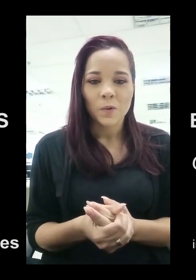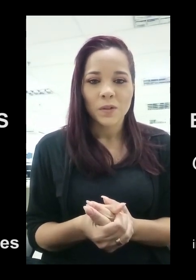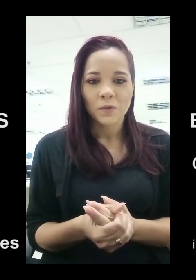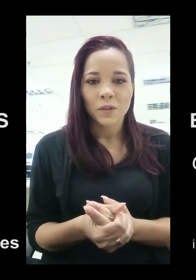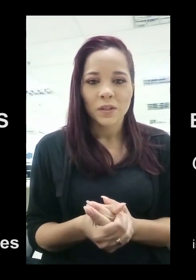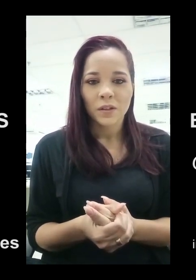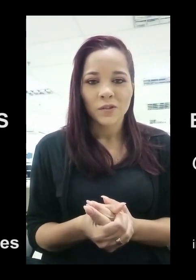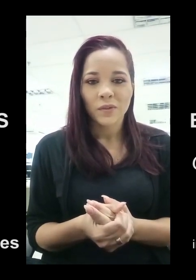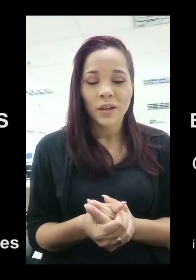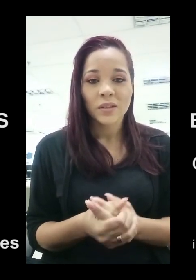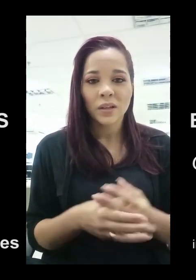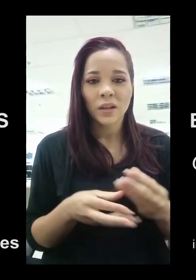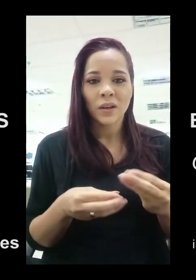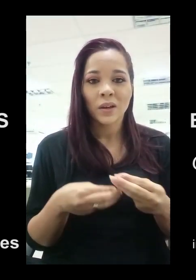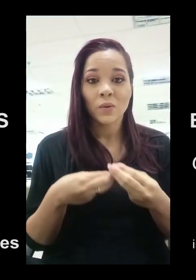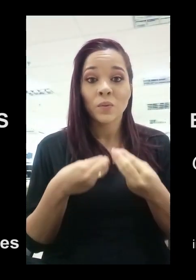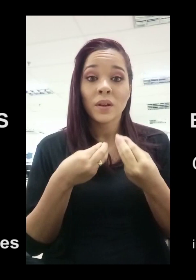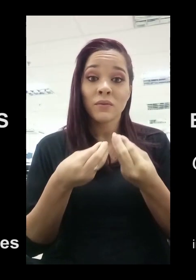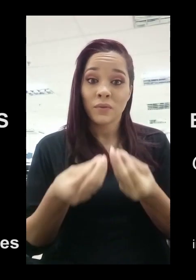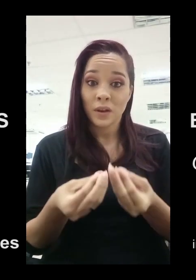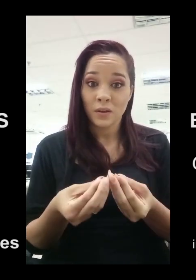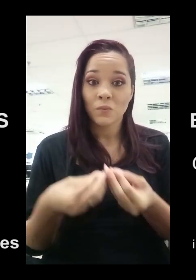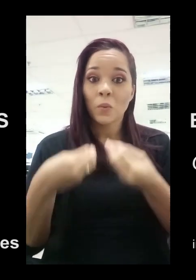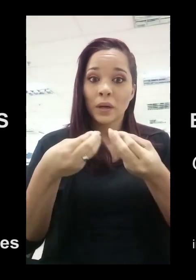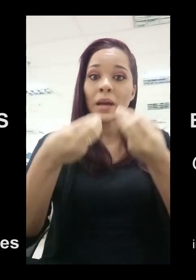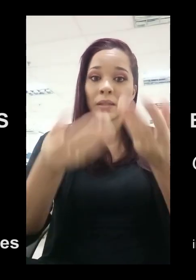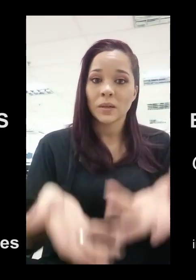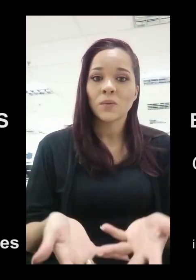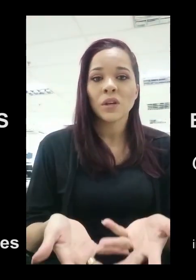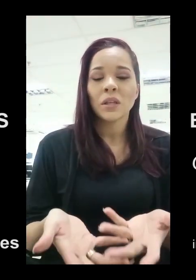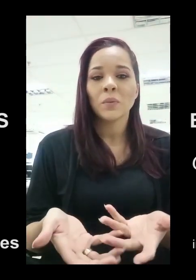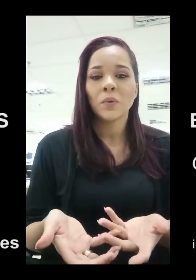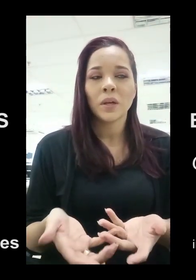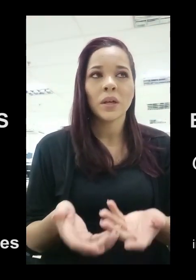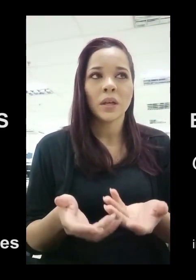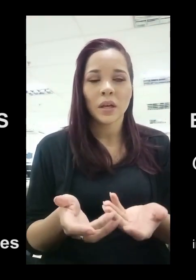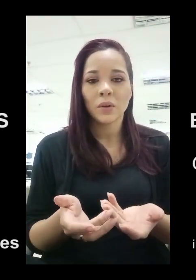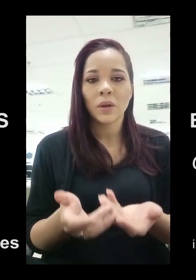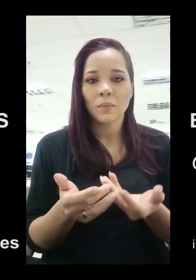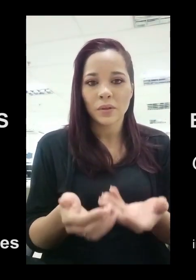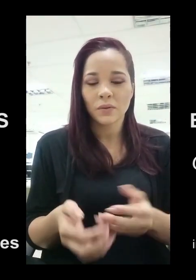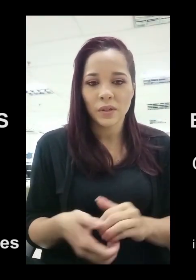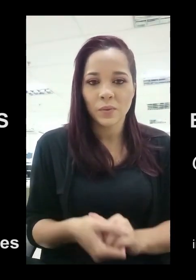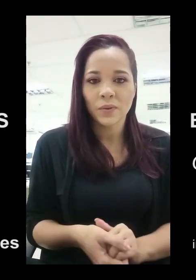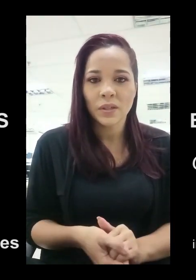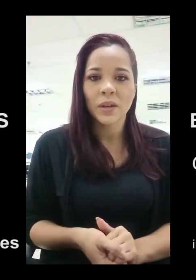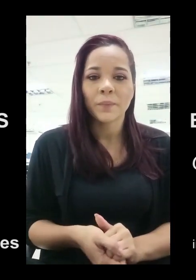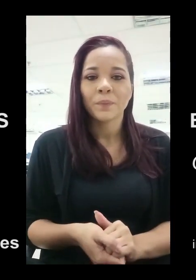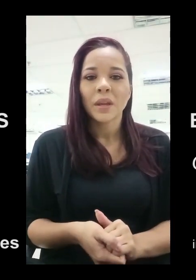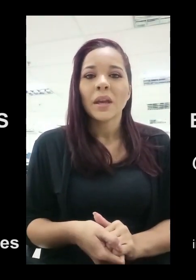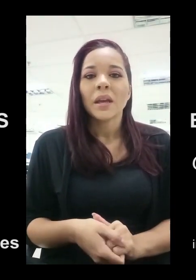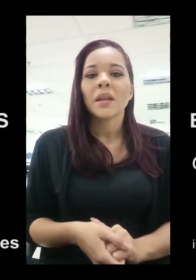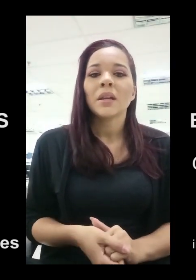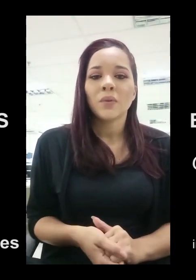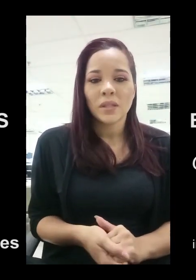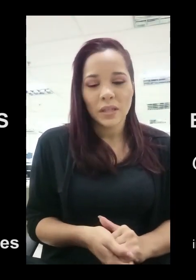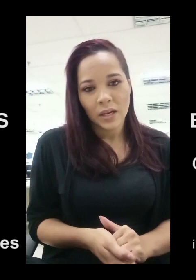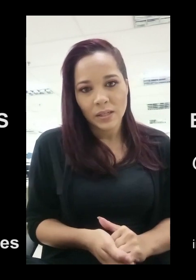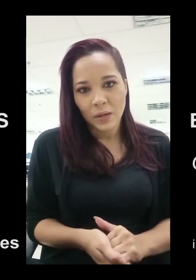se você tivesse que um dever, uma obrigação de retribuir aquilo que a pessoa fez por você. E na língua de sinais não,